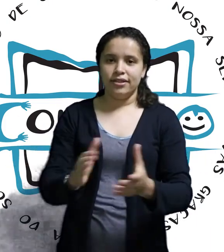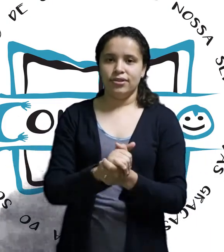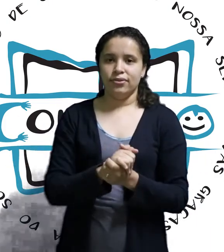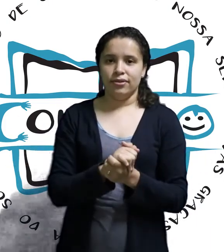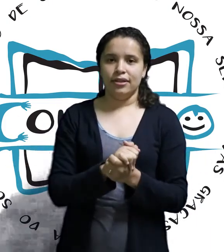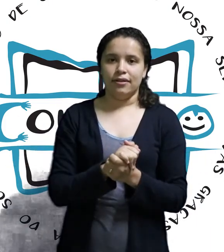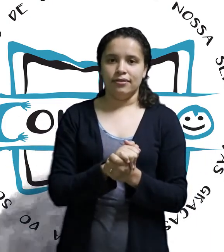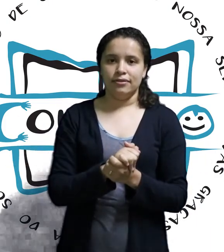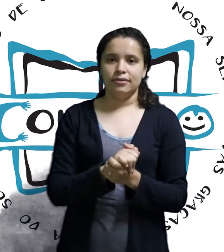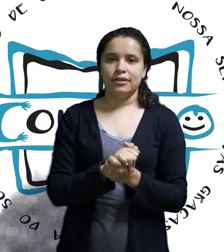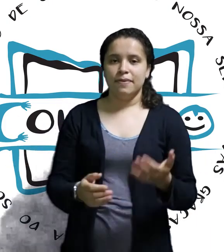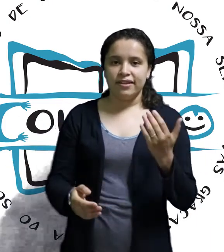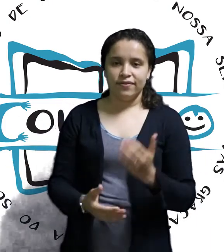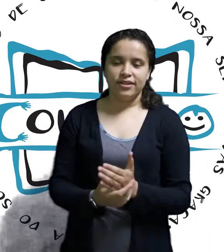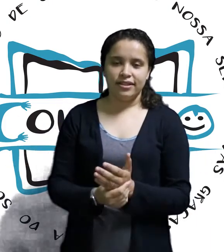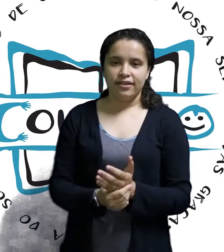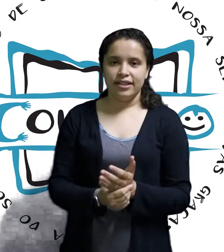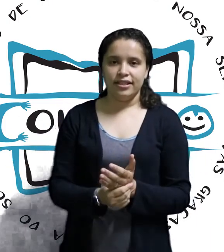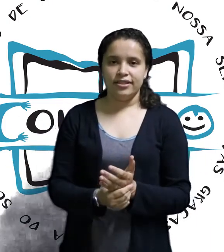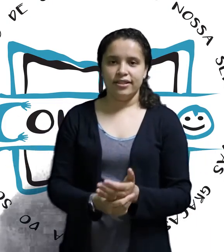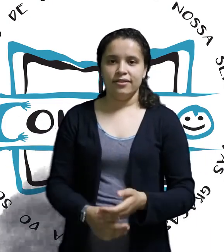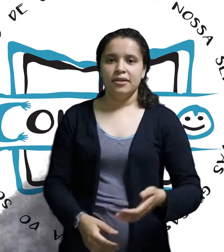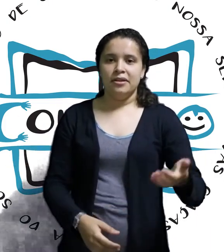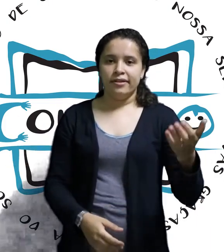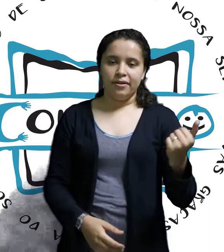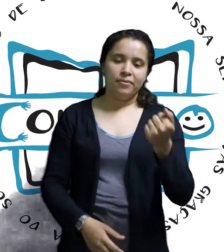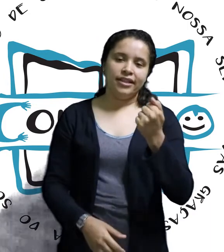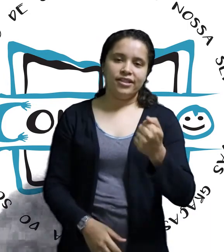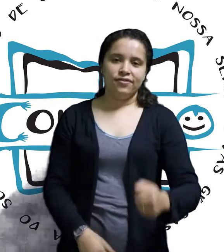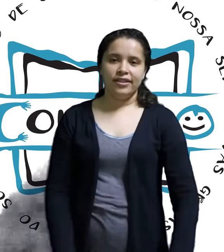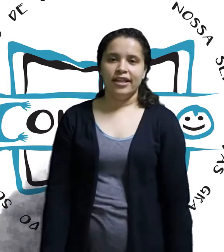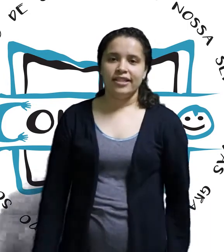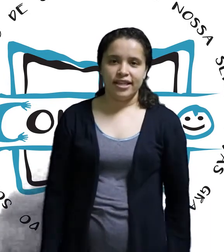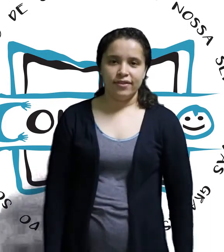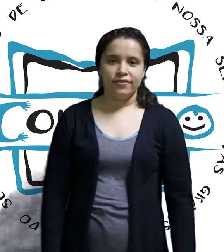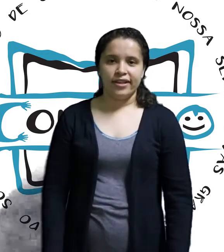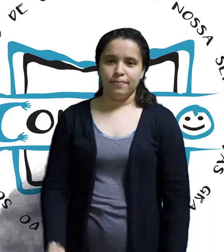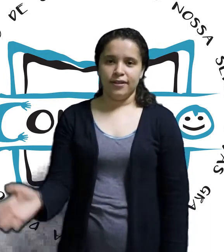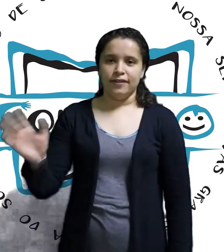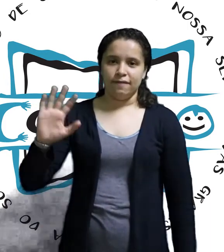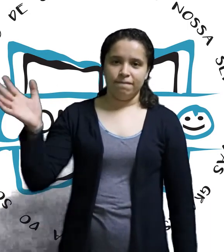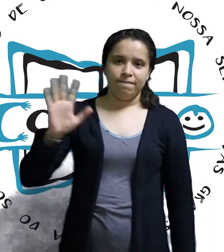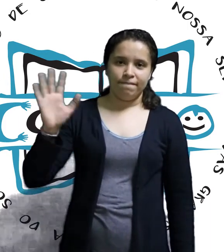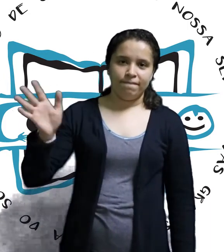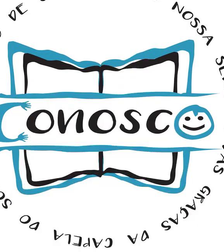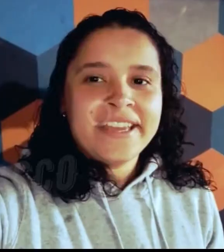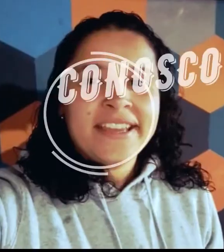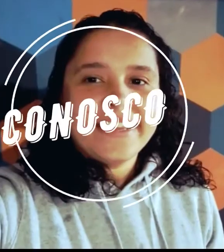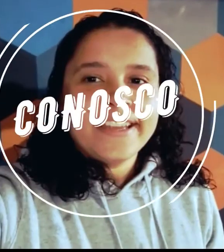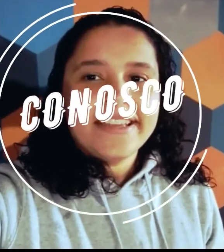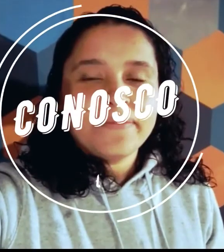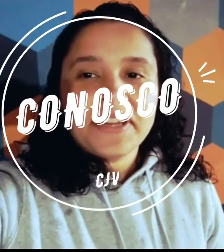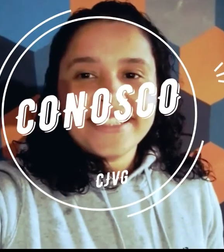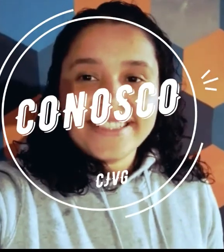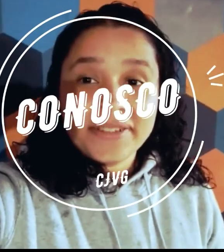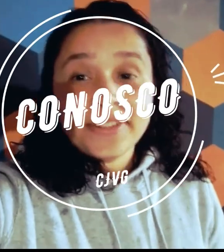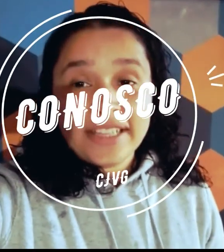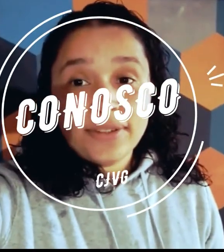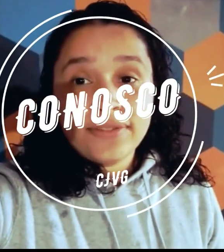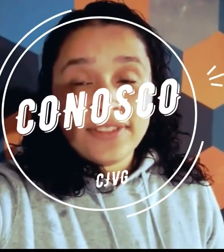exista no total. Espero que vocês tenham entendido. Então, manda a atividade que a gente vai ficar esperando. Espero que vocês tenham gostado do